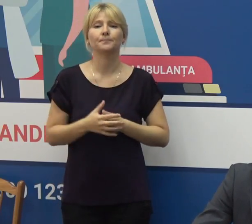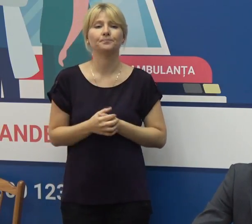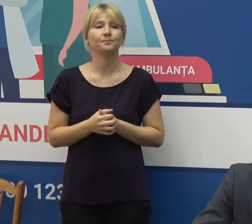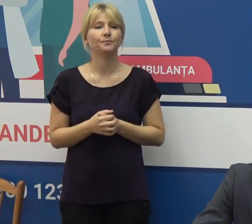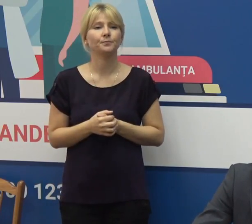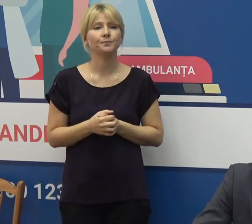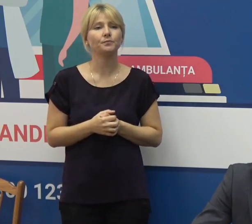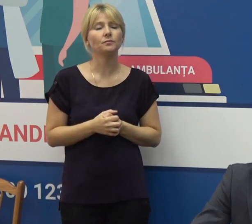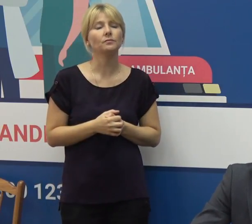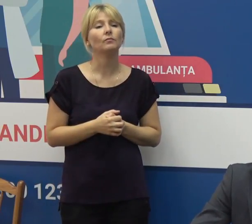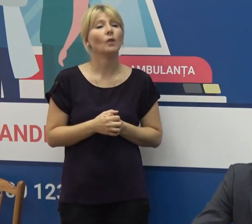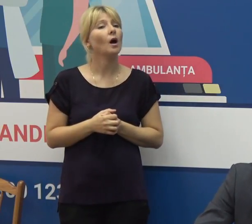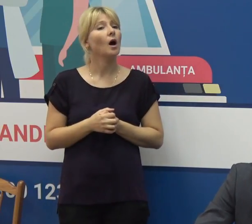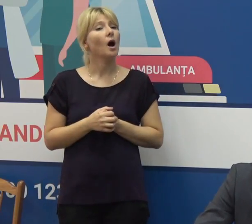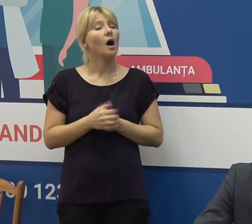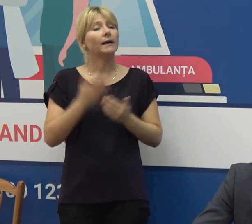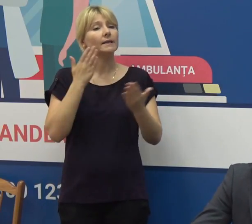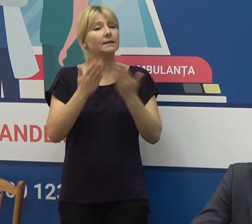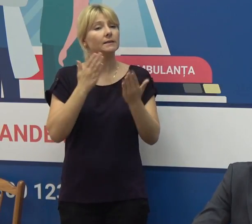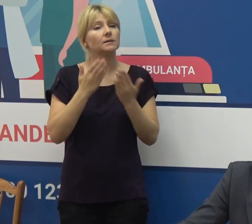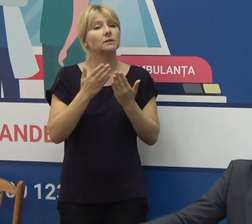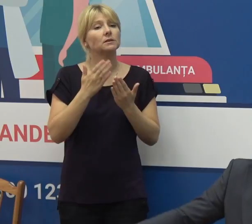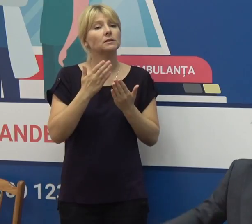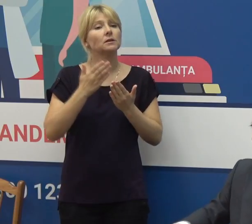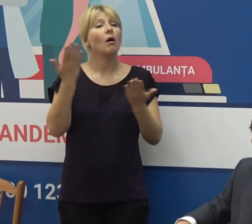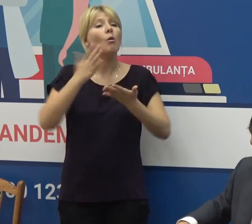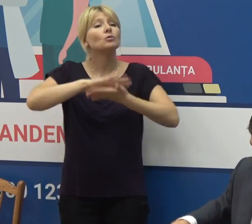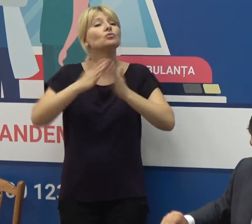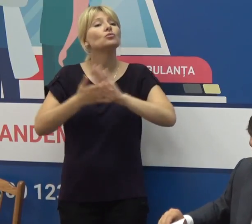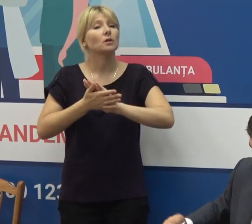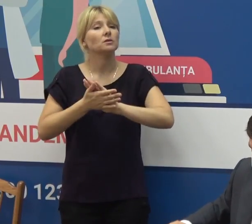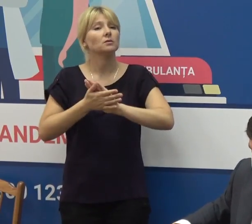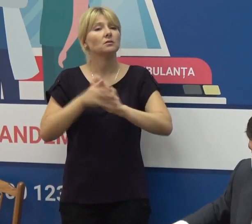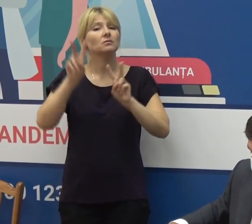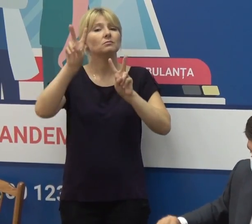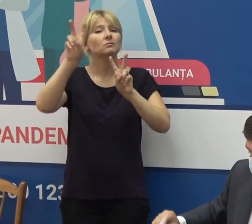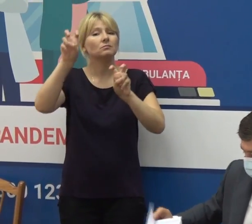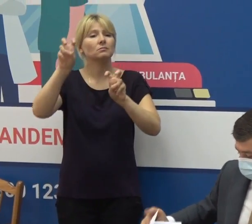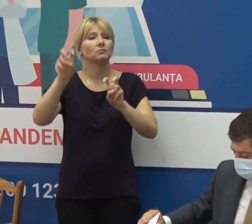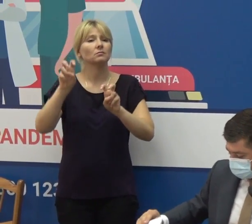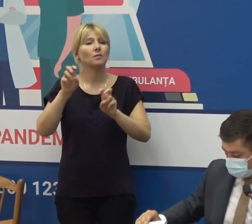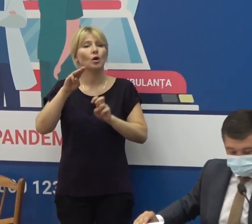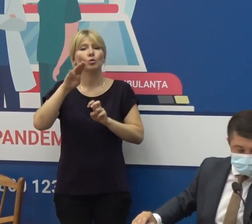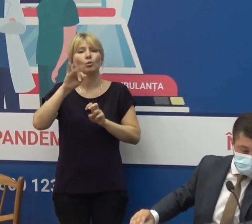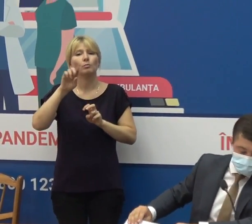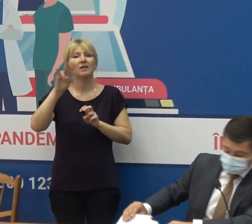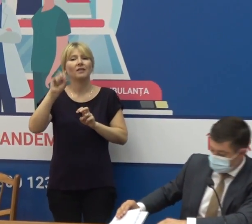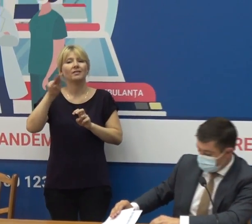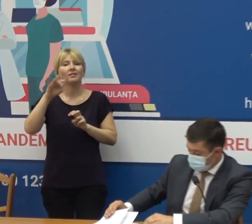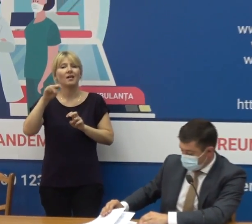mai e o întrebare care este situația cu durbină de la Republica Moldova laboratoarele noastre